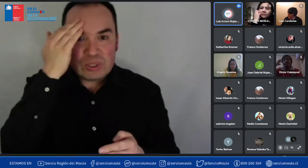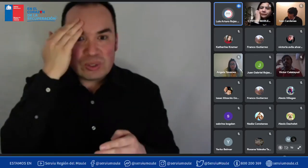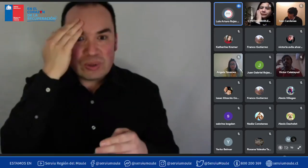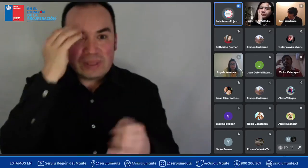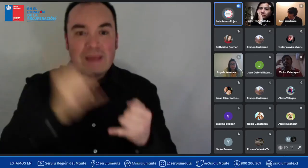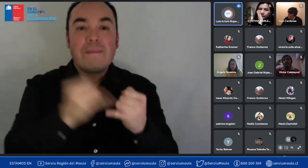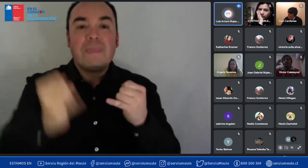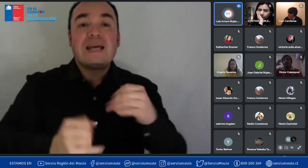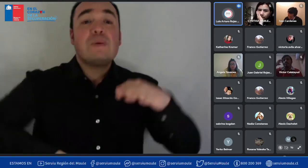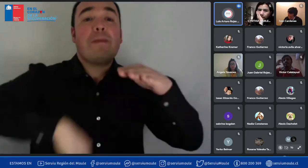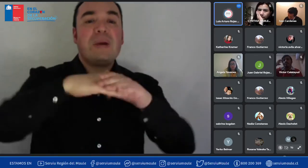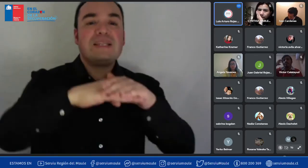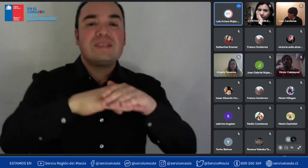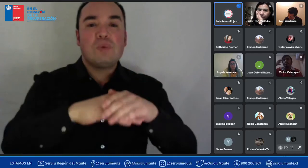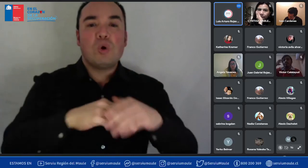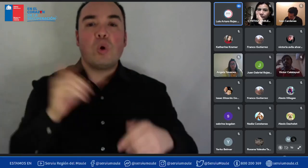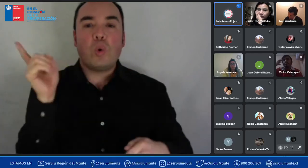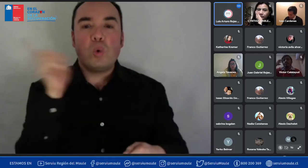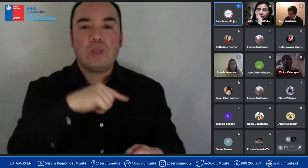si fuera el llamado en septiembre